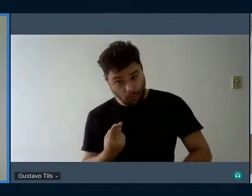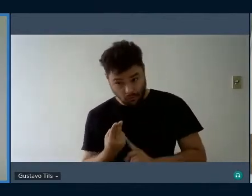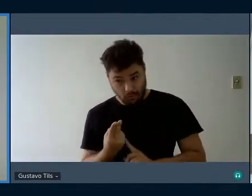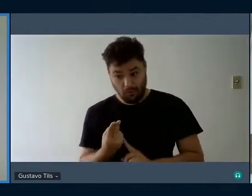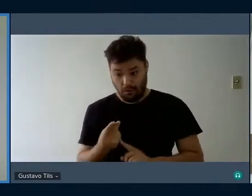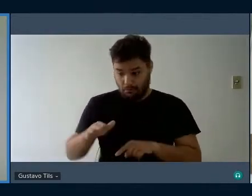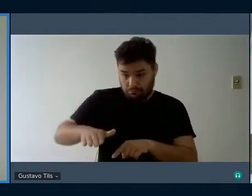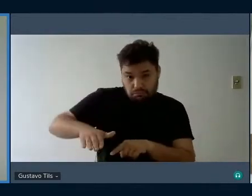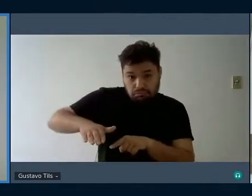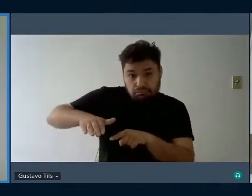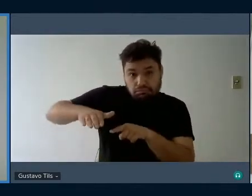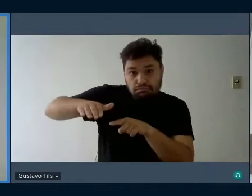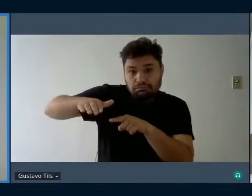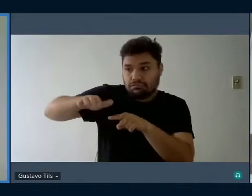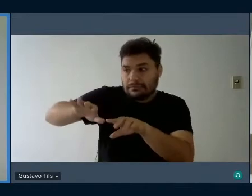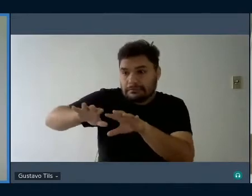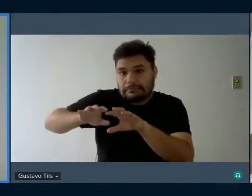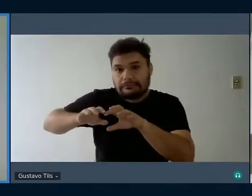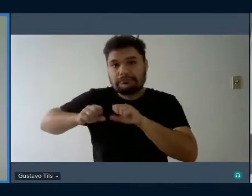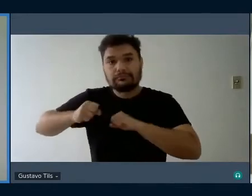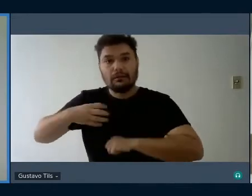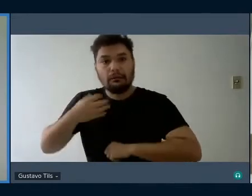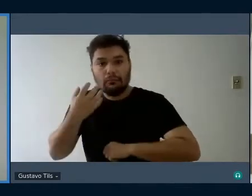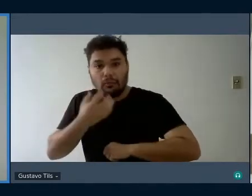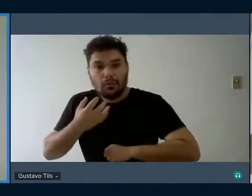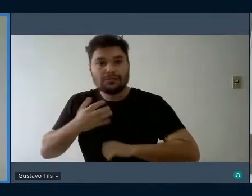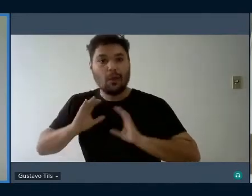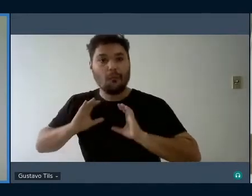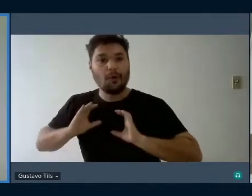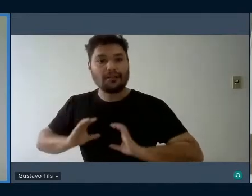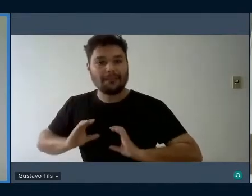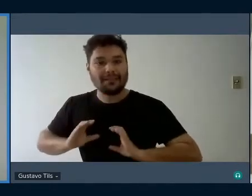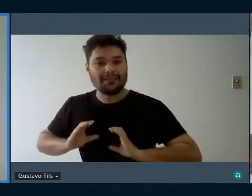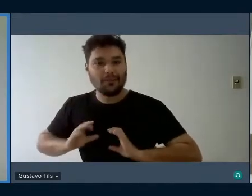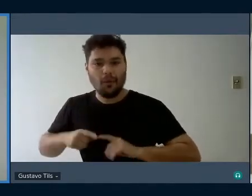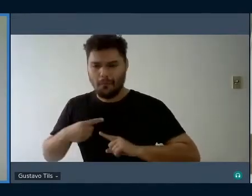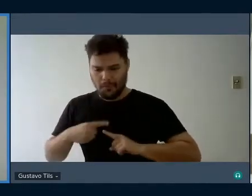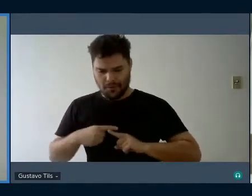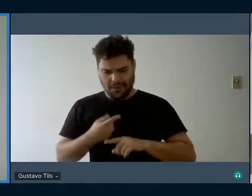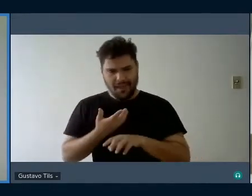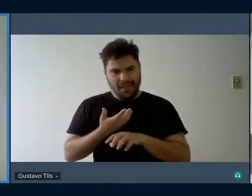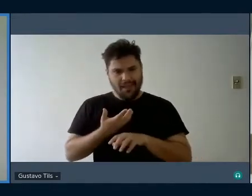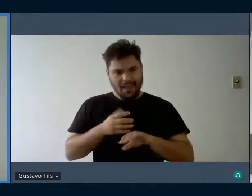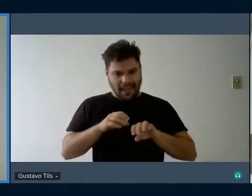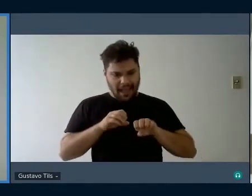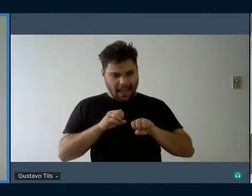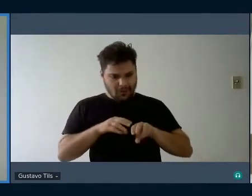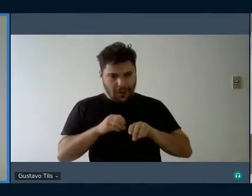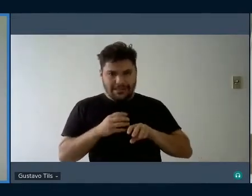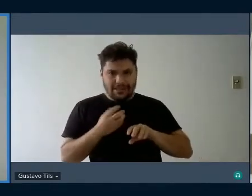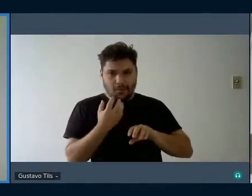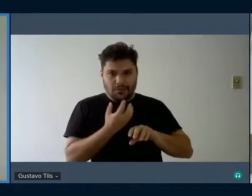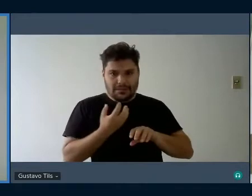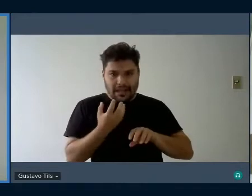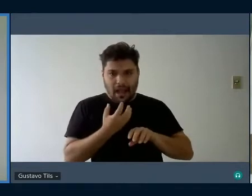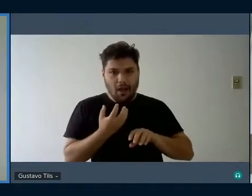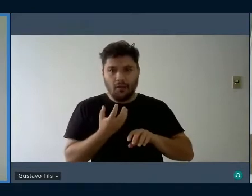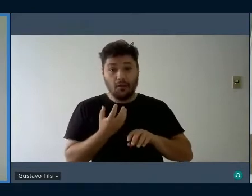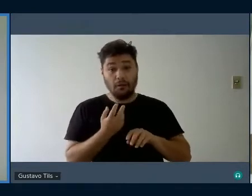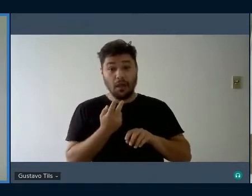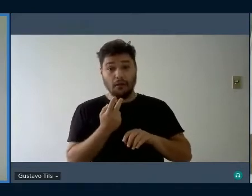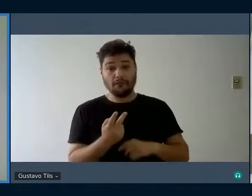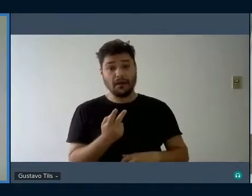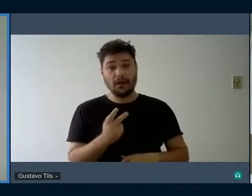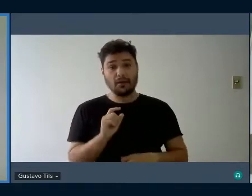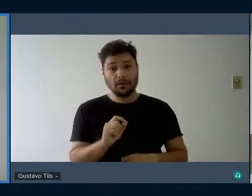comportamento musical, por que a educação musical insiste em negar uma possibilidade de